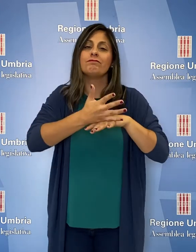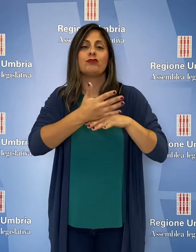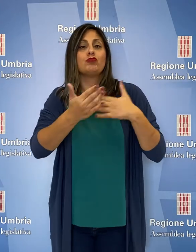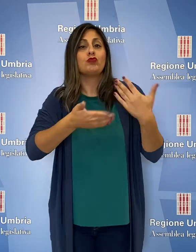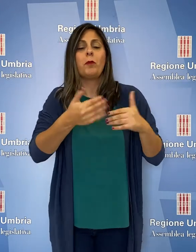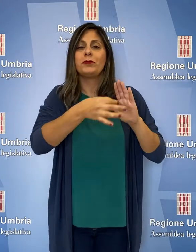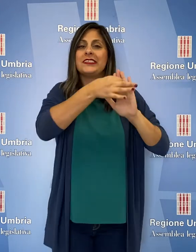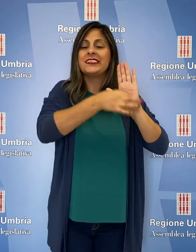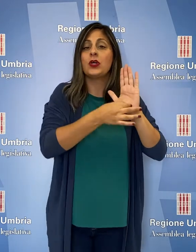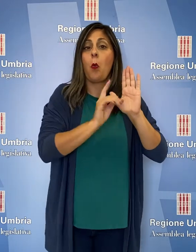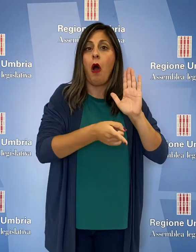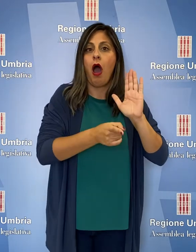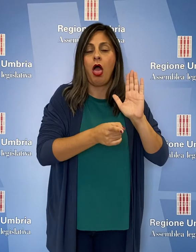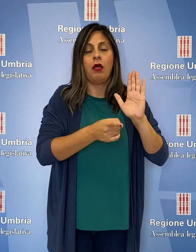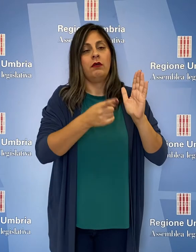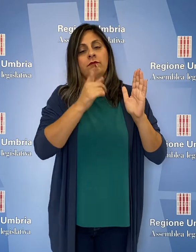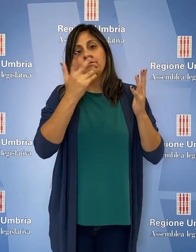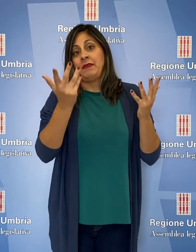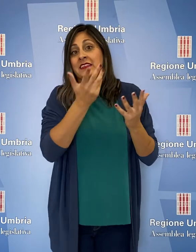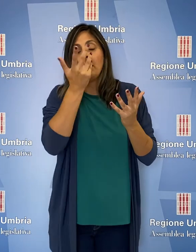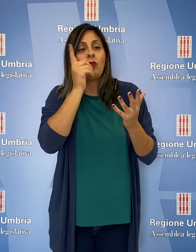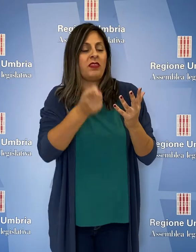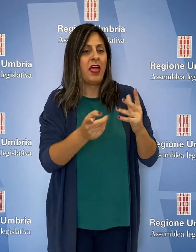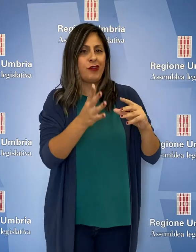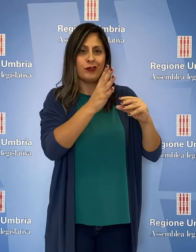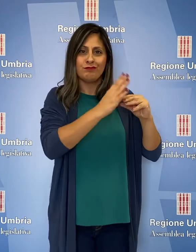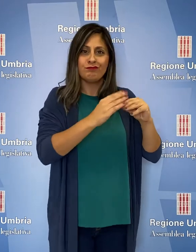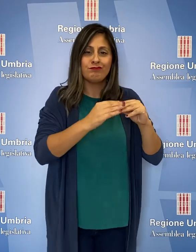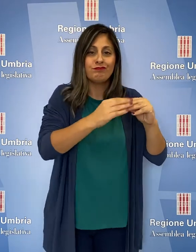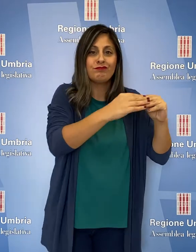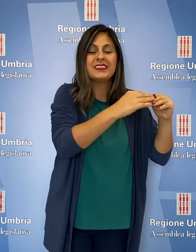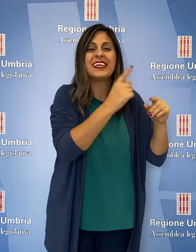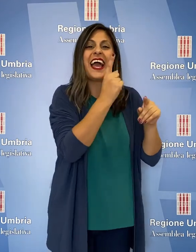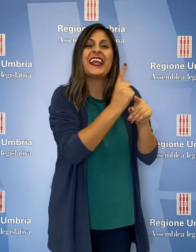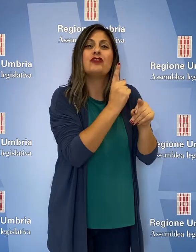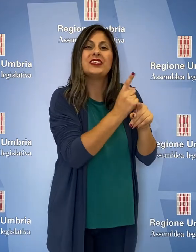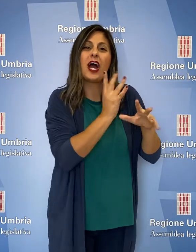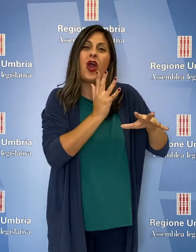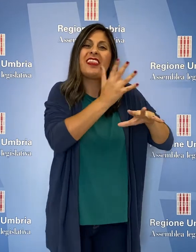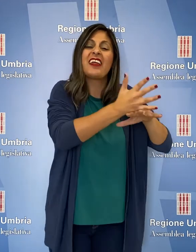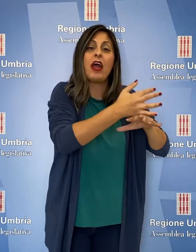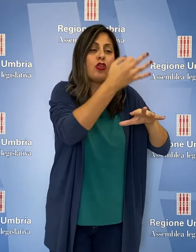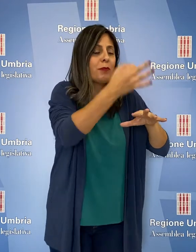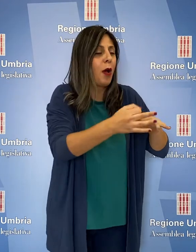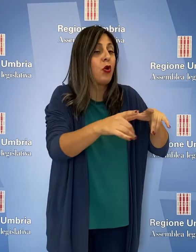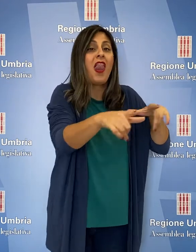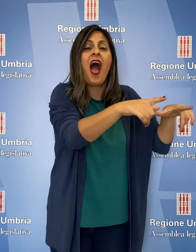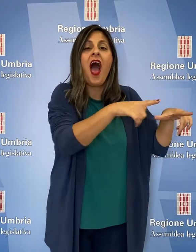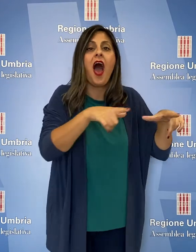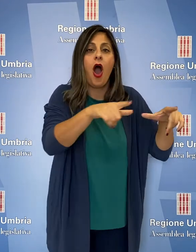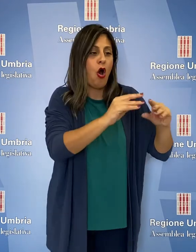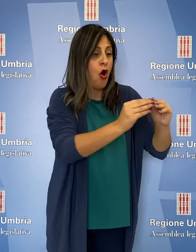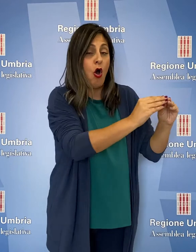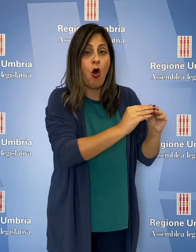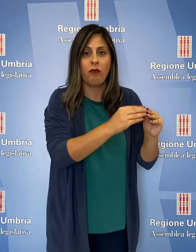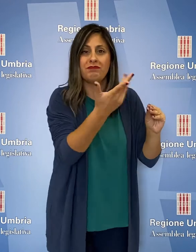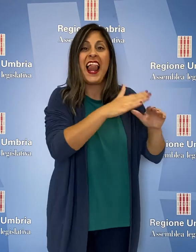di misure quali la definizione e la realizzazione dei necessari interventi strutturali volti a stabilizzare